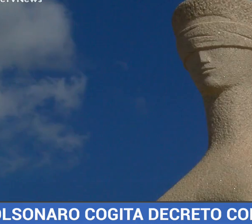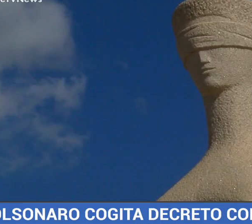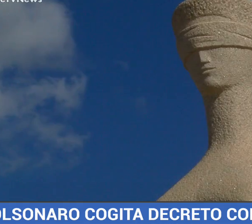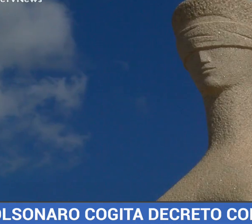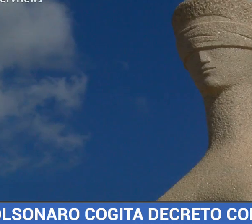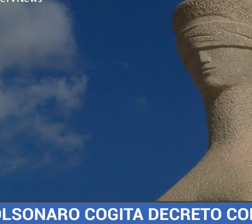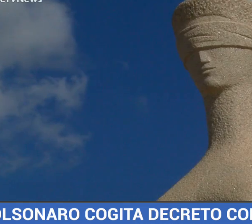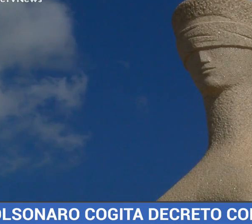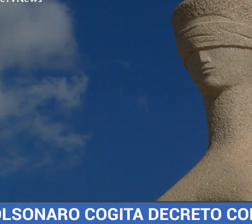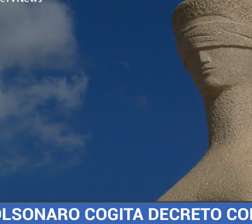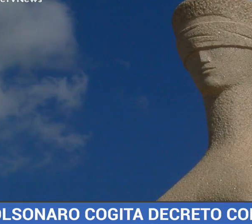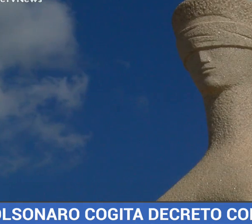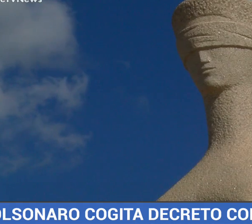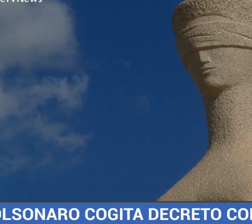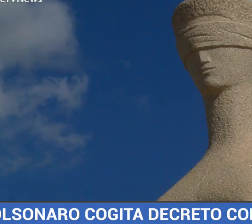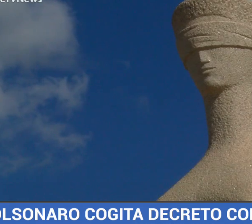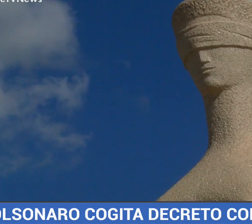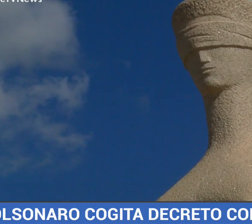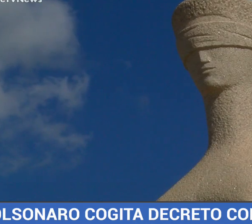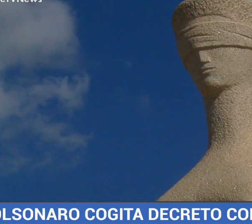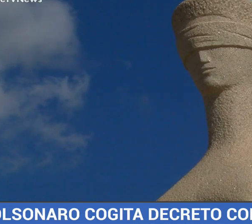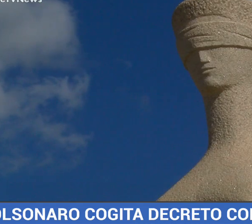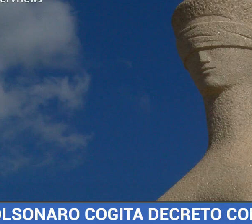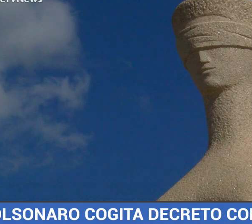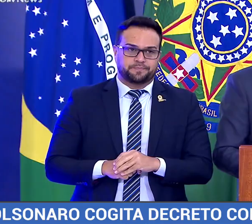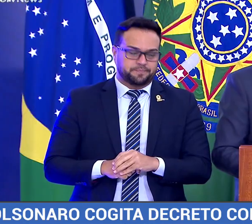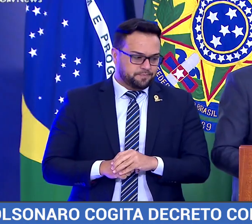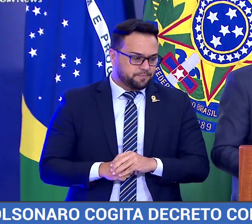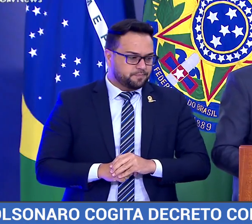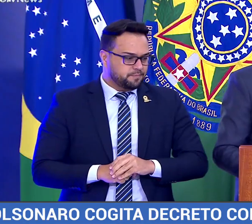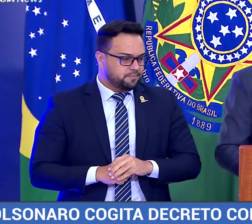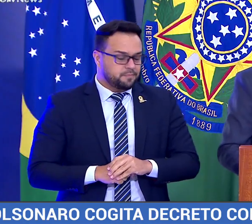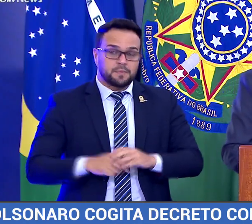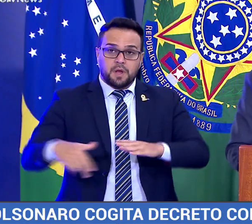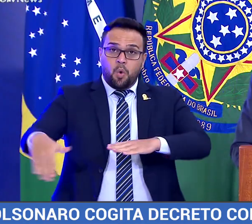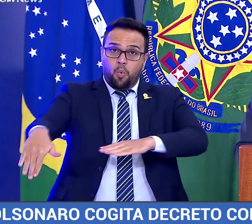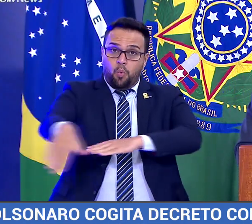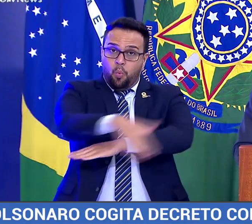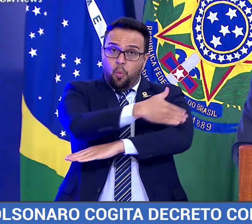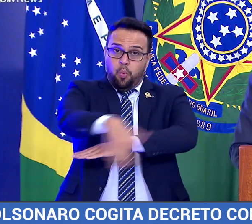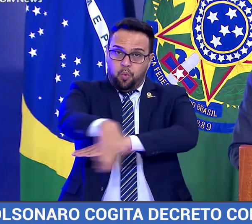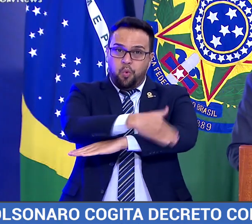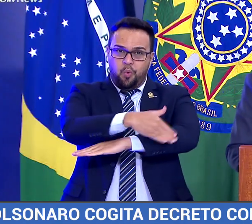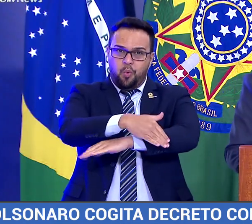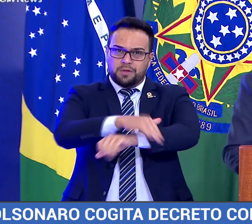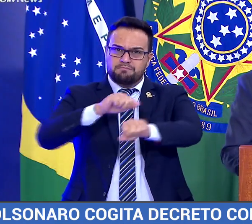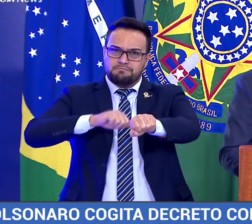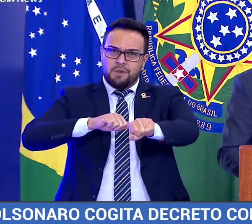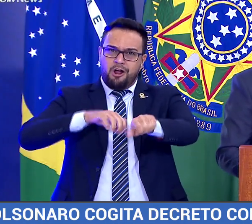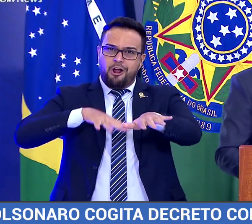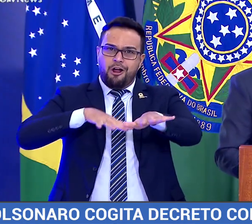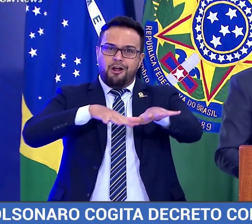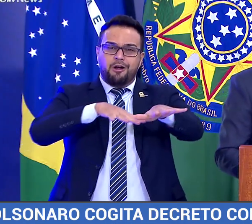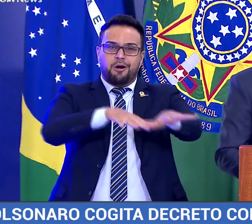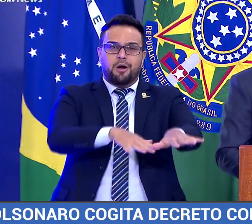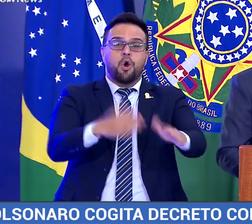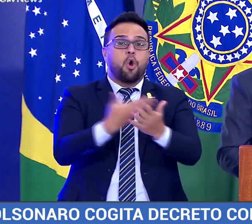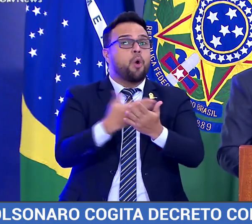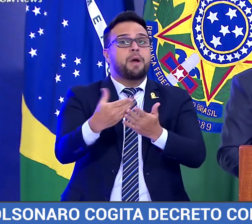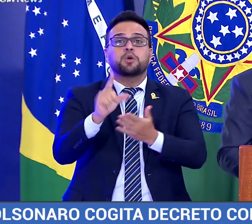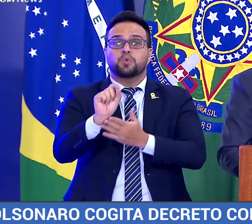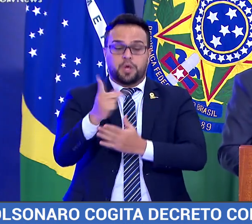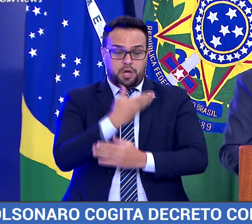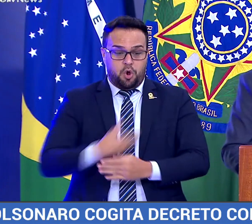para tomarem decisões relacionadas ao enfrentamento à pandemia. Nas ruas já se começa a pedir por parte do